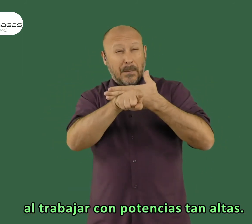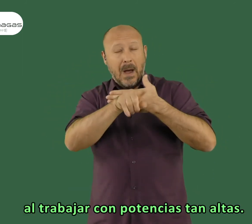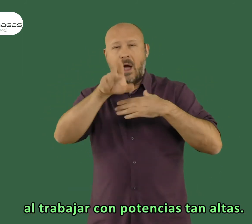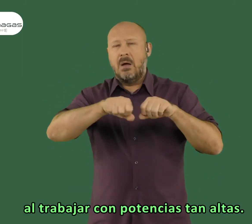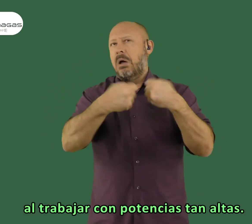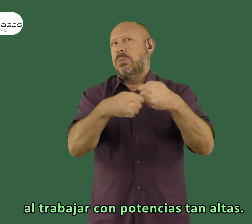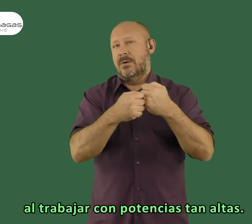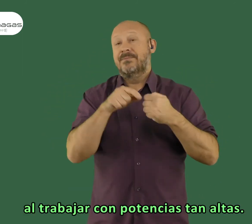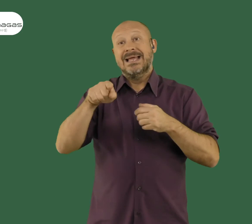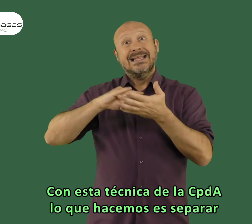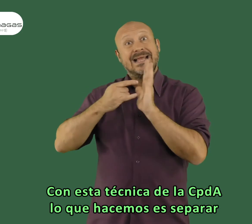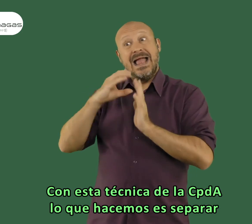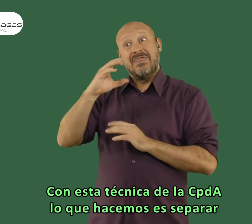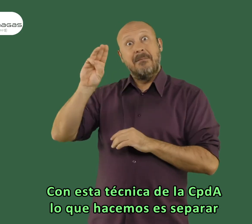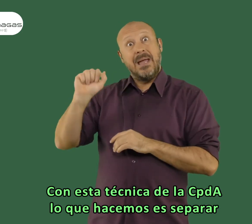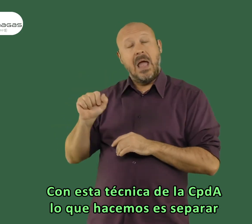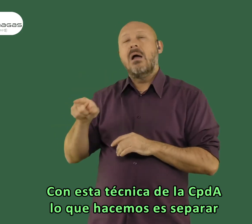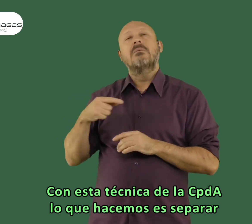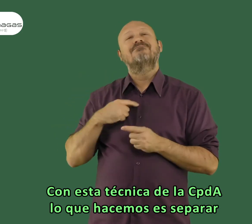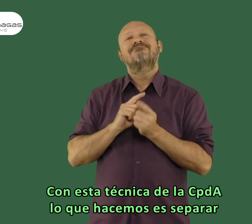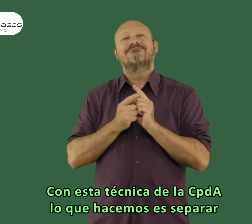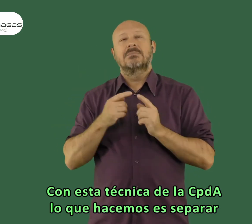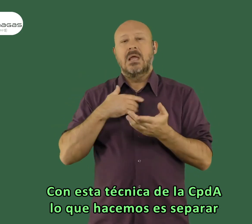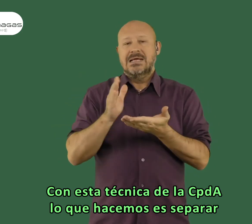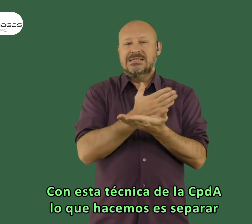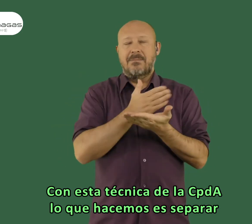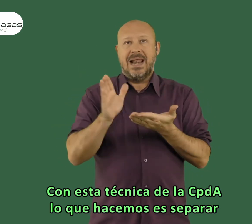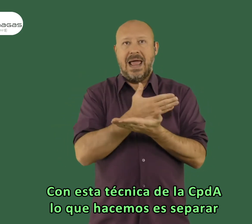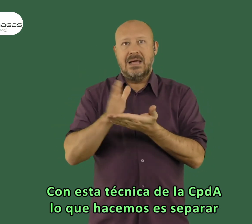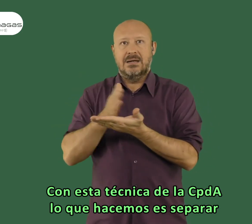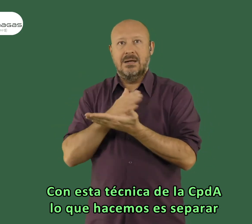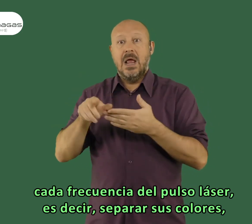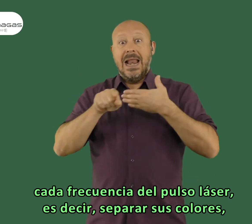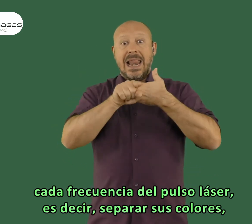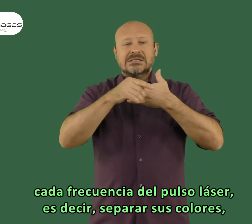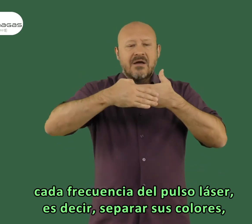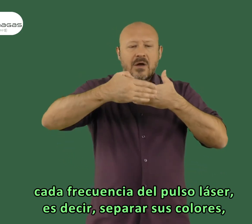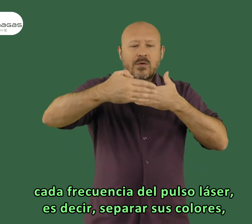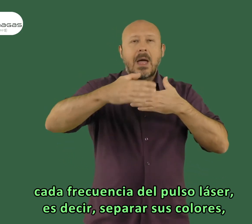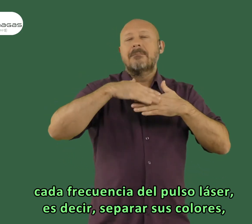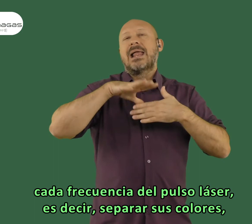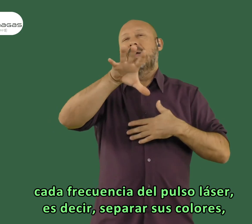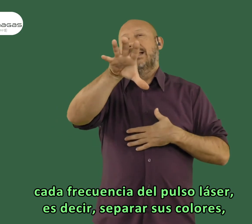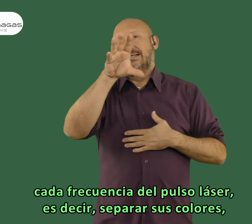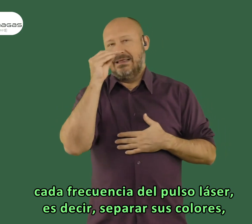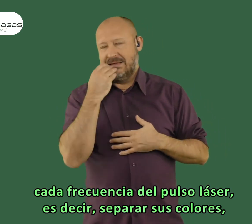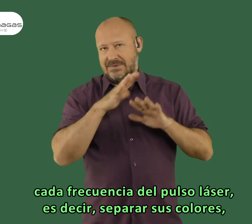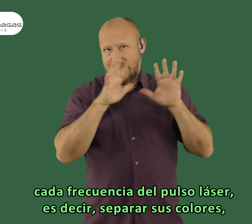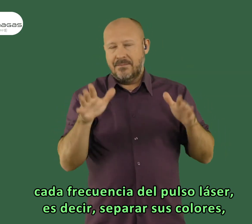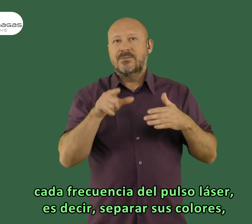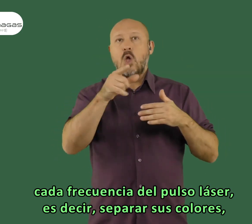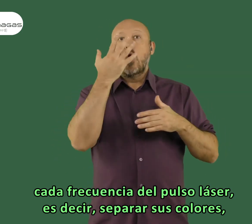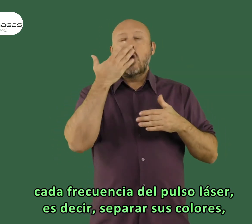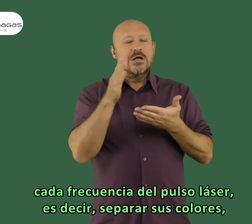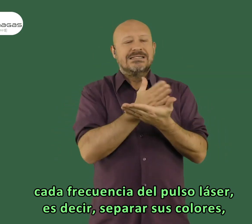trabajar con potencias tan altas con esta técnica de la CPA sin embargo lo que hacemos es separar cada frecuencia del pulso láser para que nos